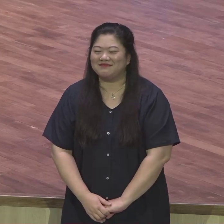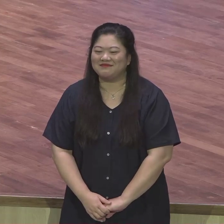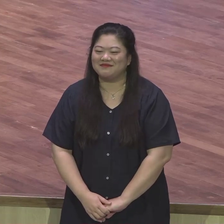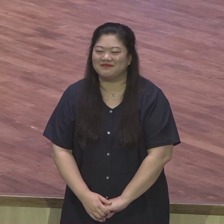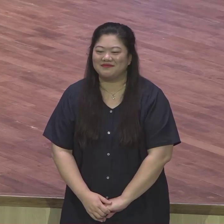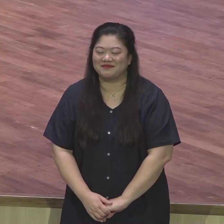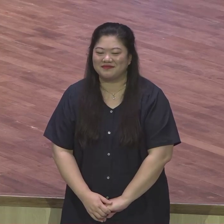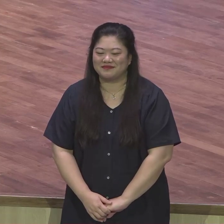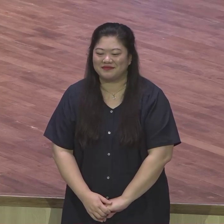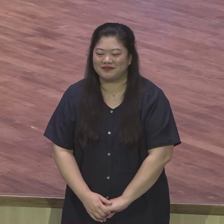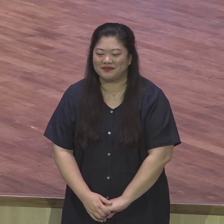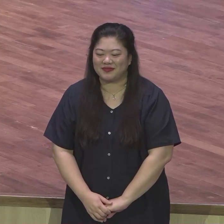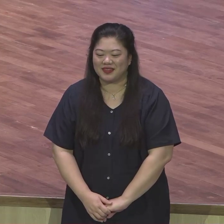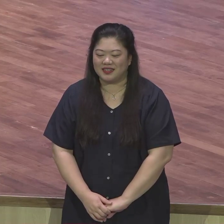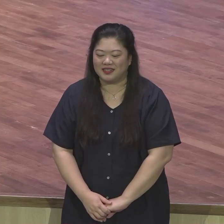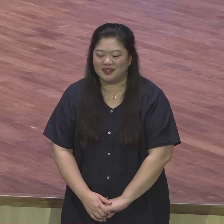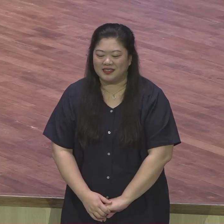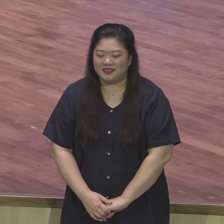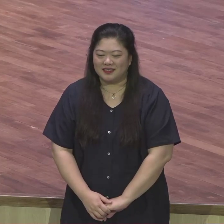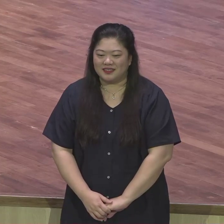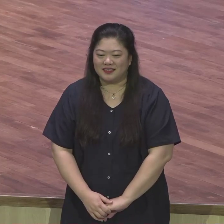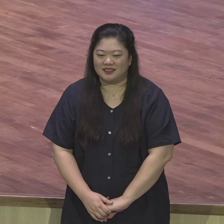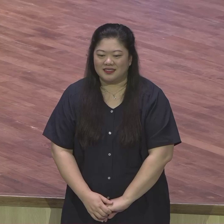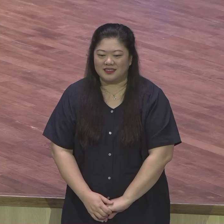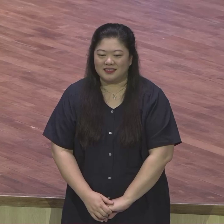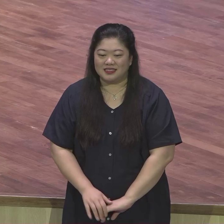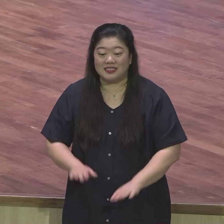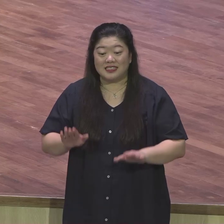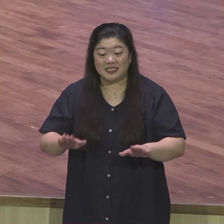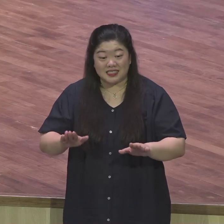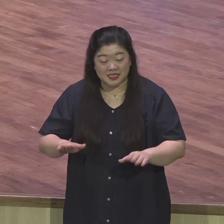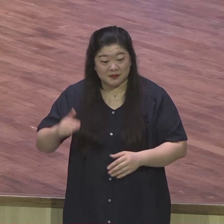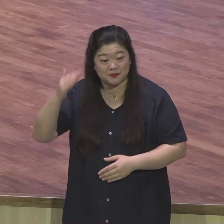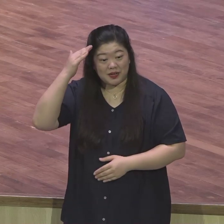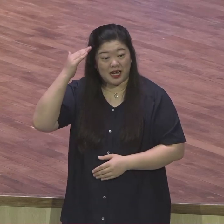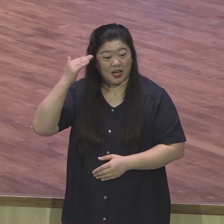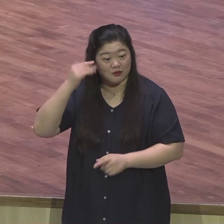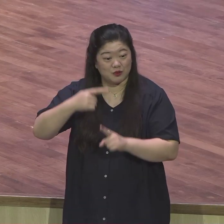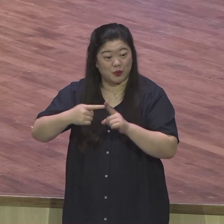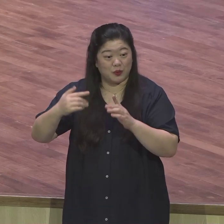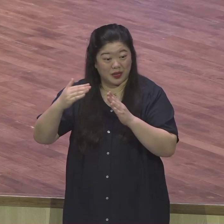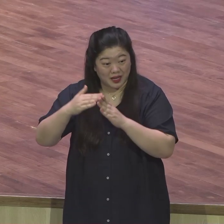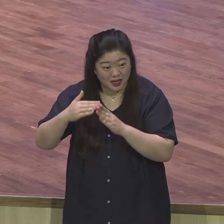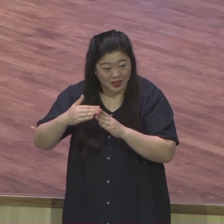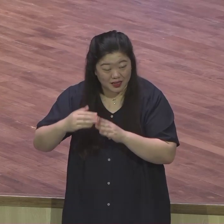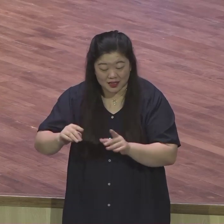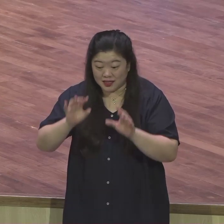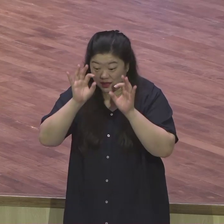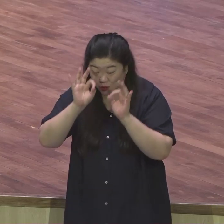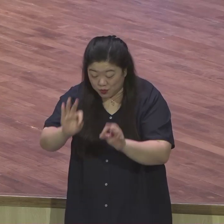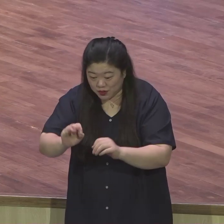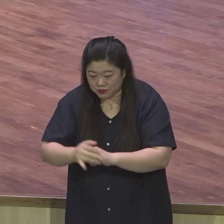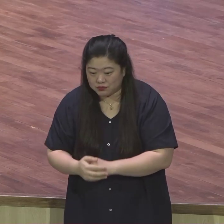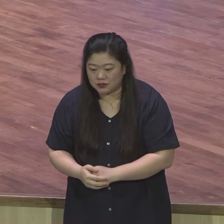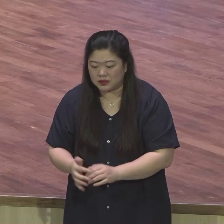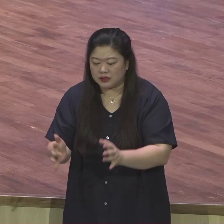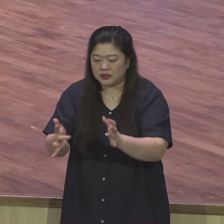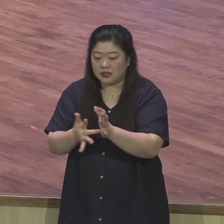우리는요. 무슨 교회가 정치를 합니까? 무슨 교회가 무슨 목사가 할 말